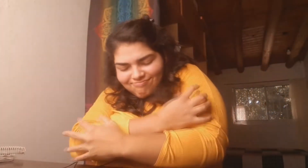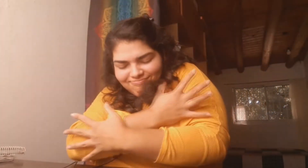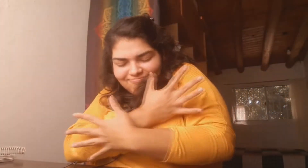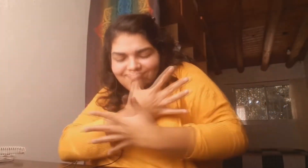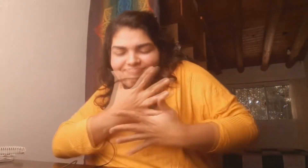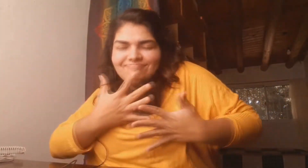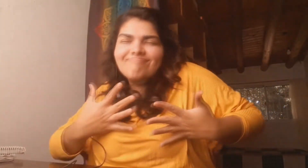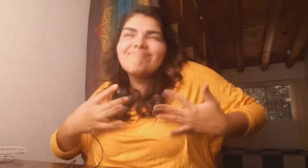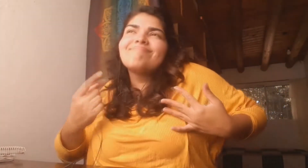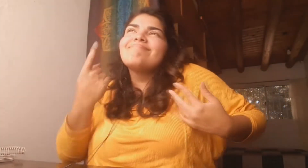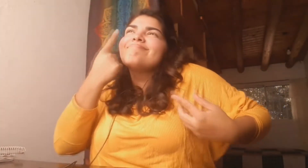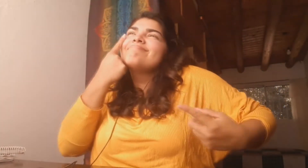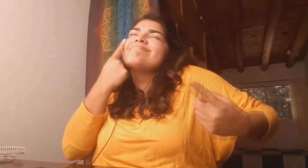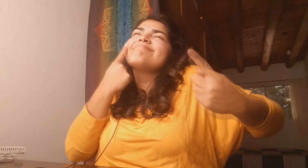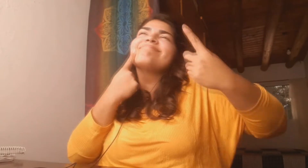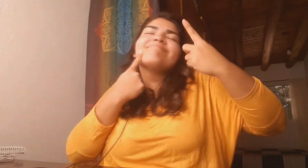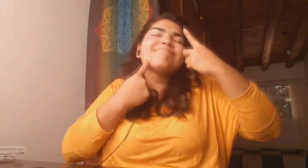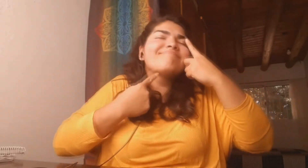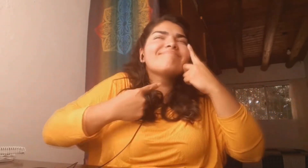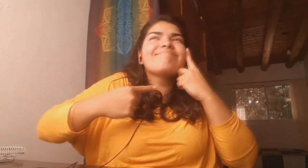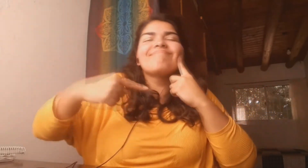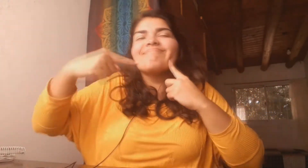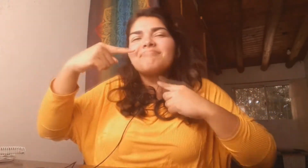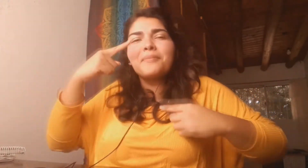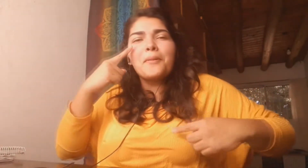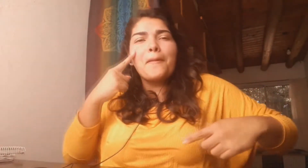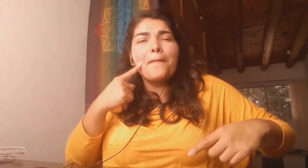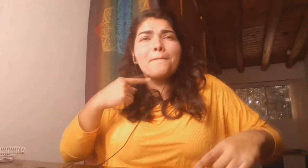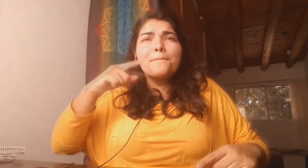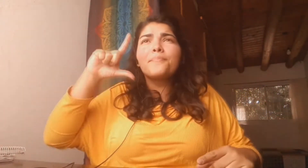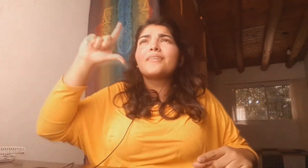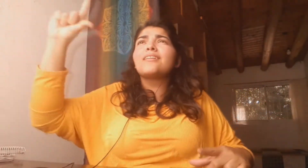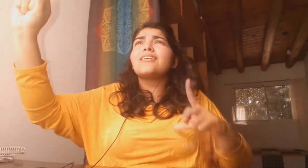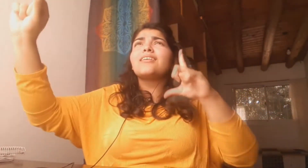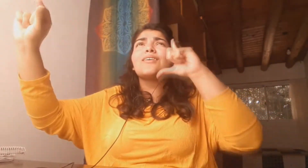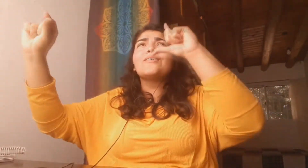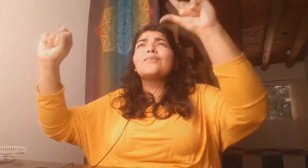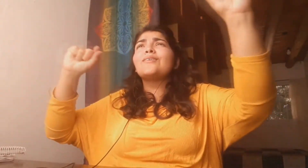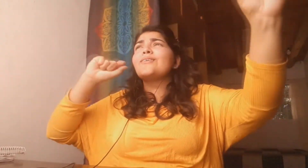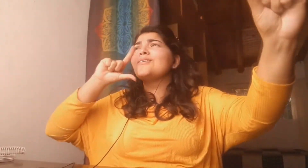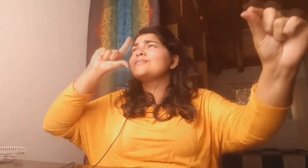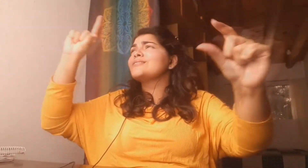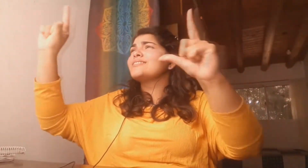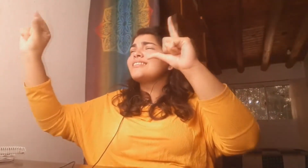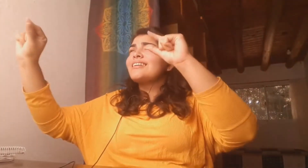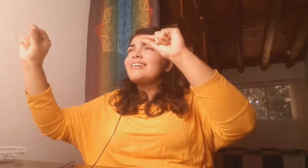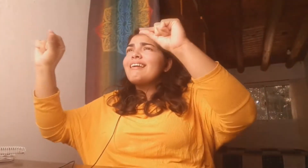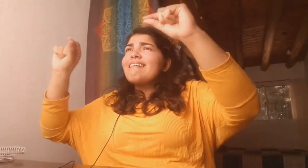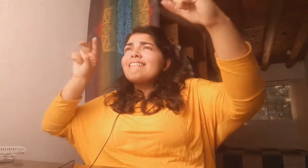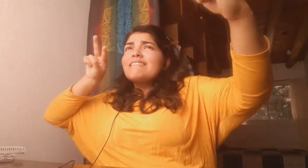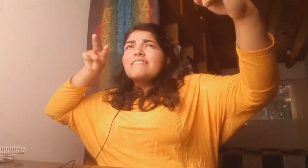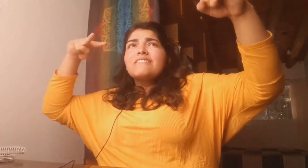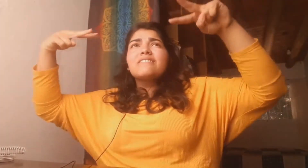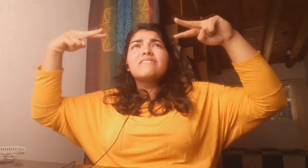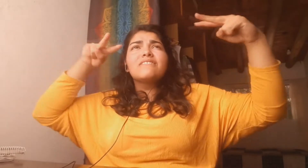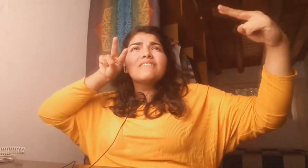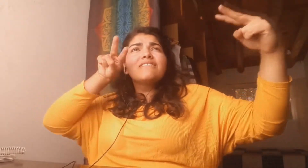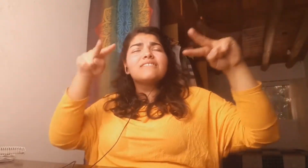ganas de llorar. Al vernos desde lejos tan